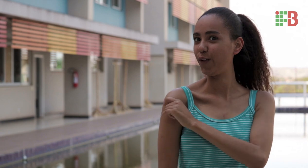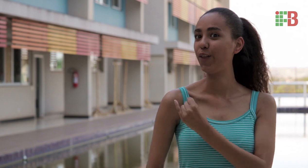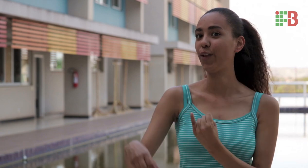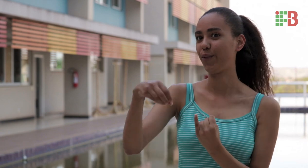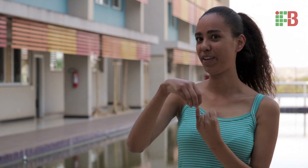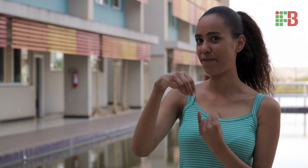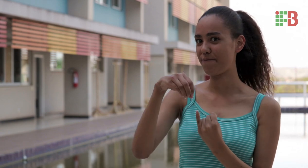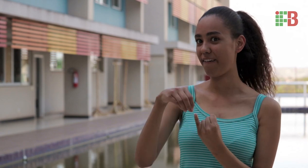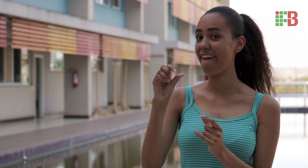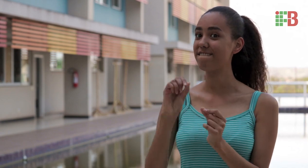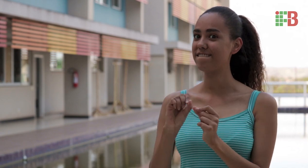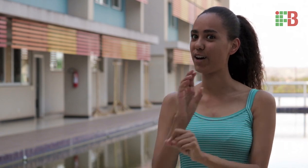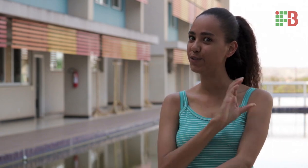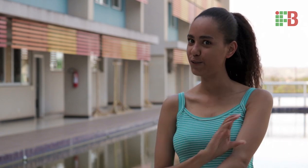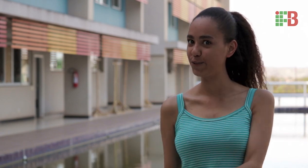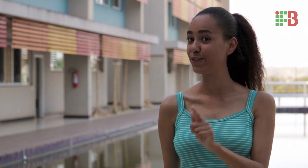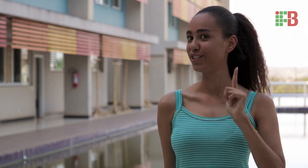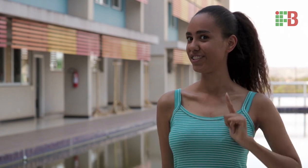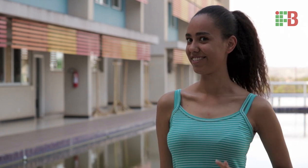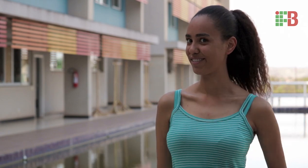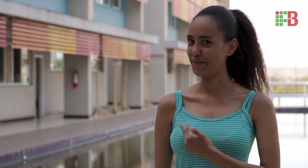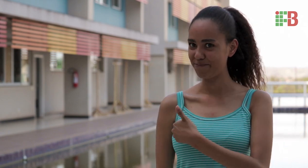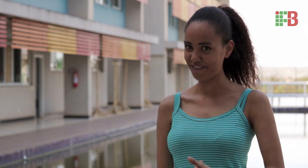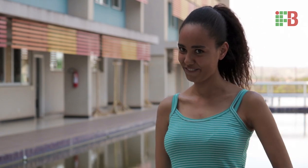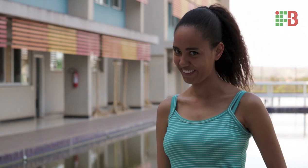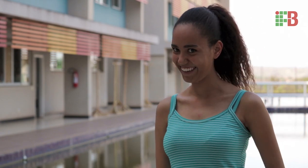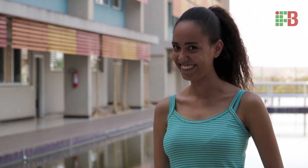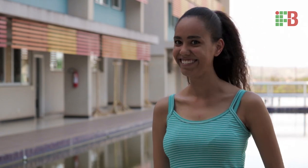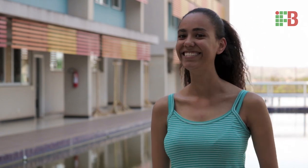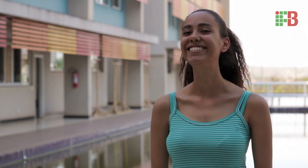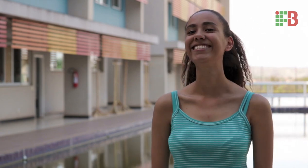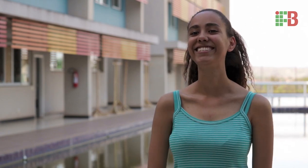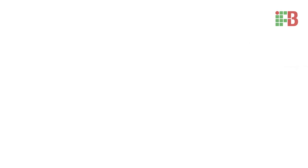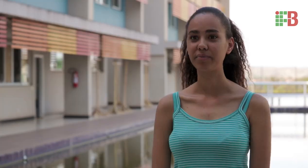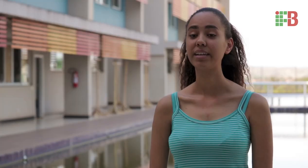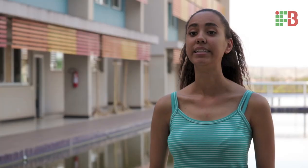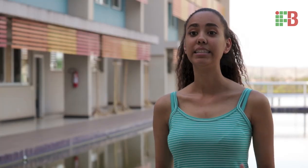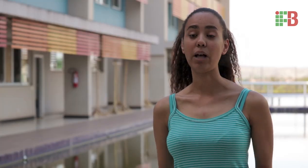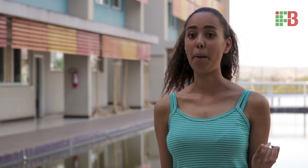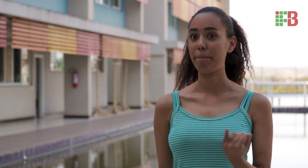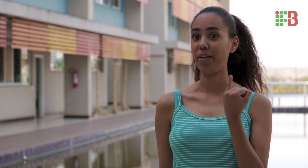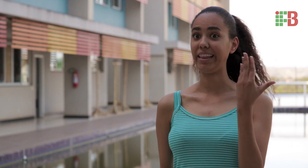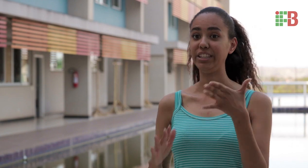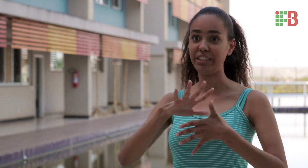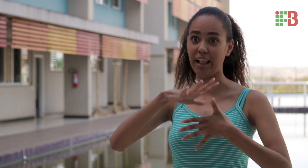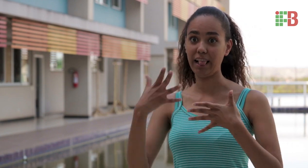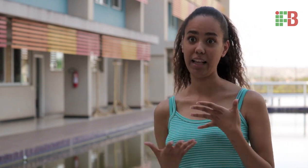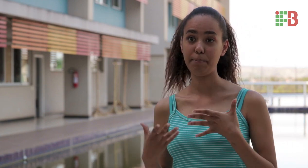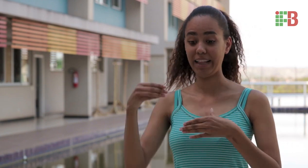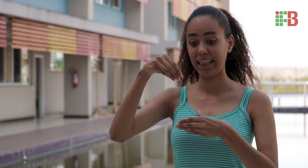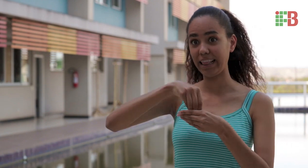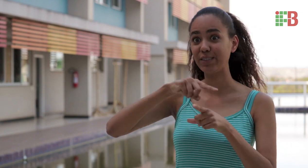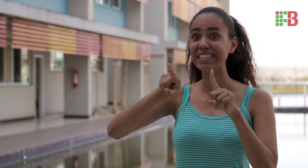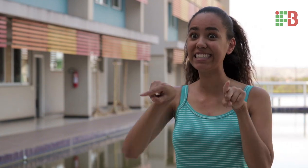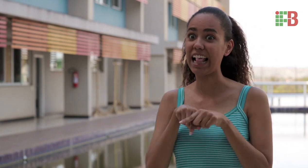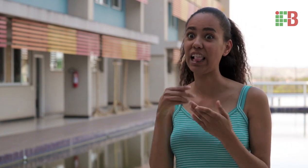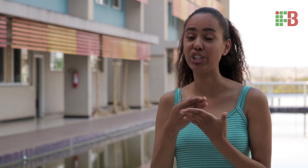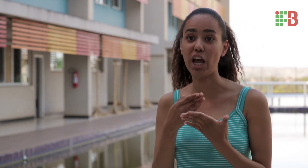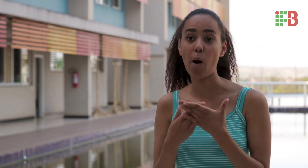IFB, eu faço o curso de gestão pública. Então, é importante as Libras aqui em sala de aula,